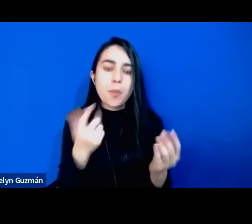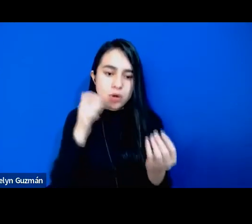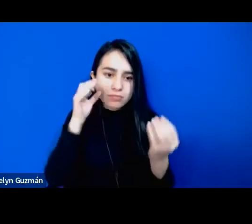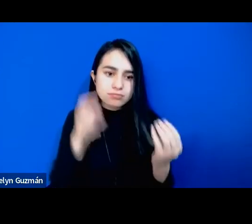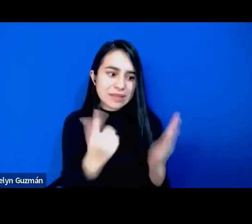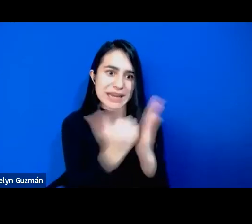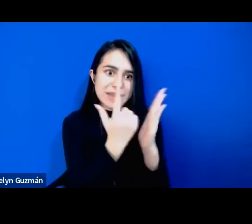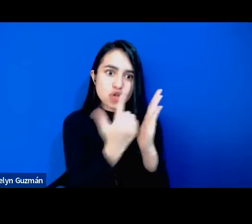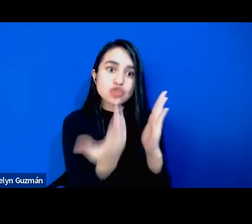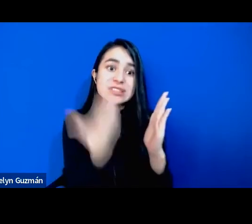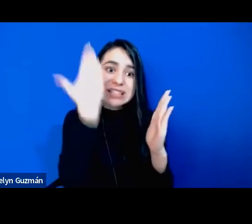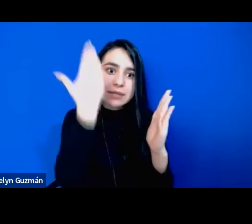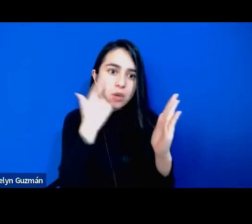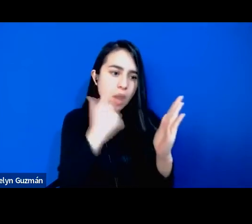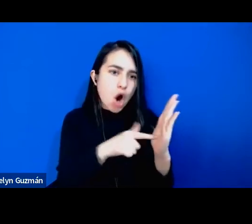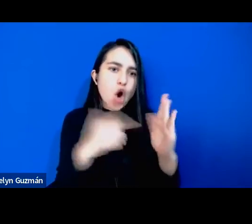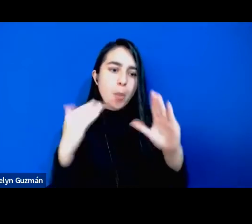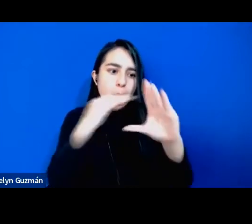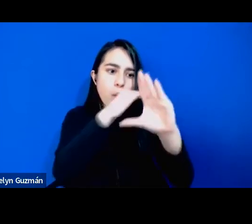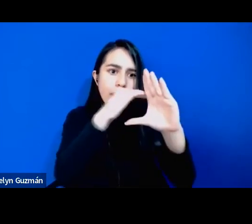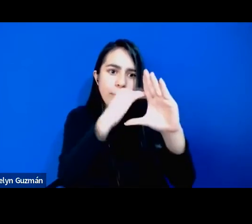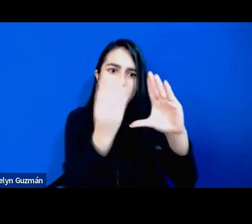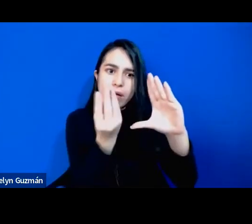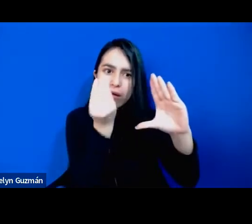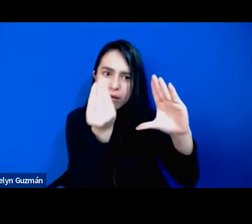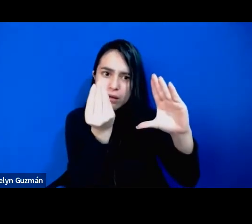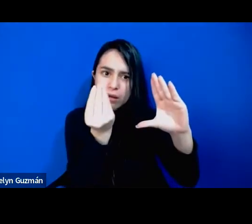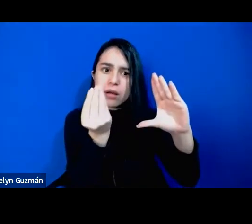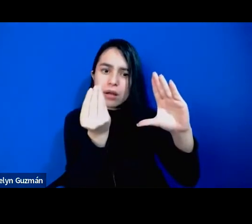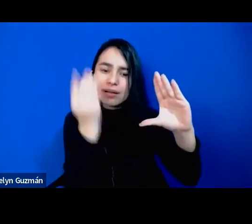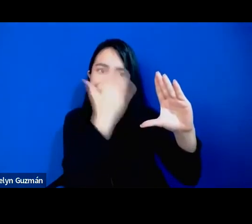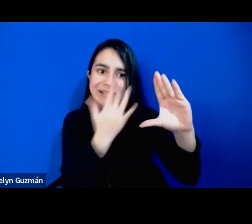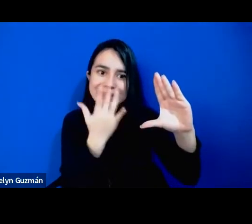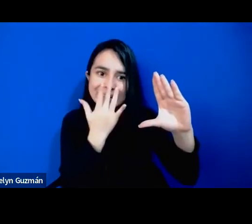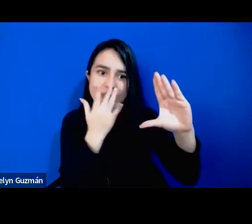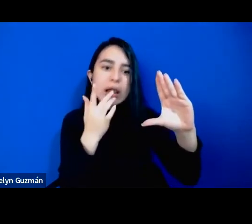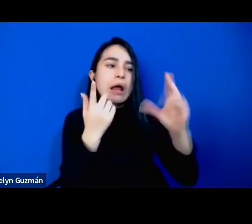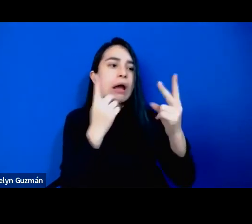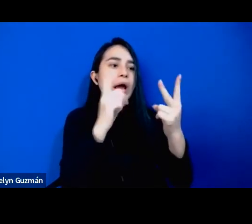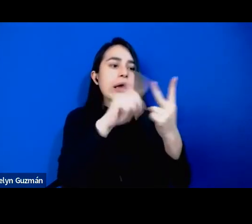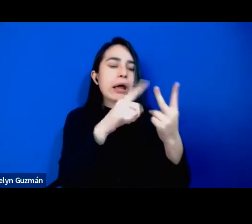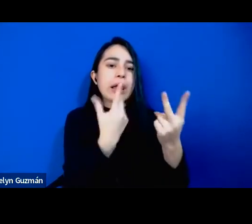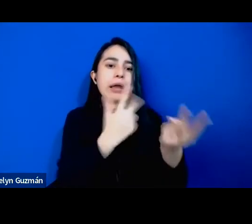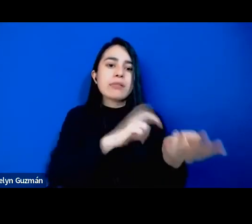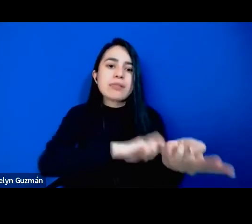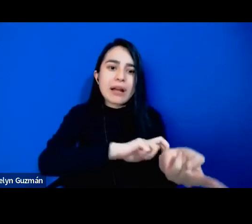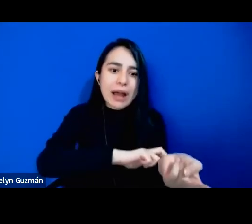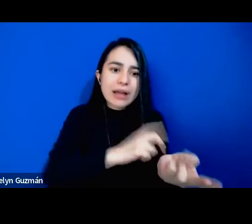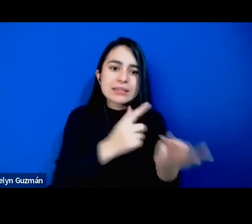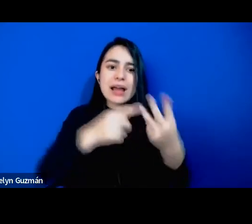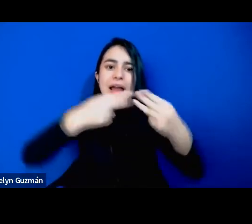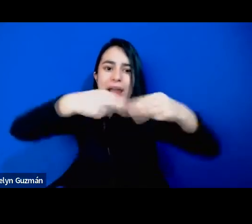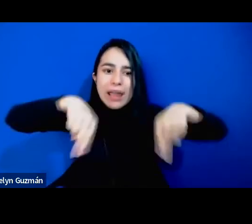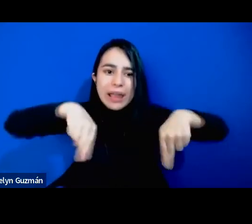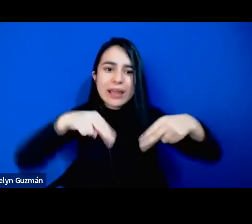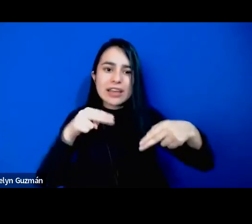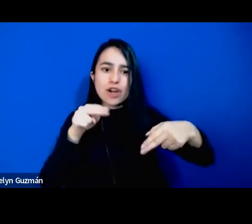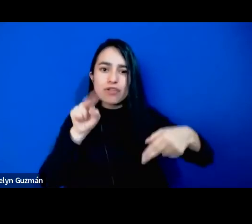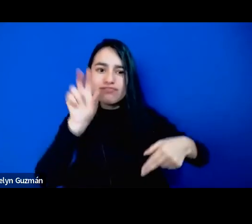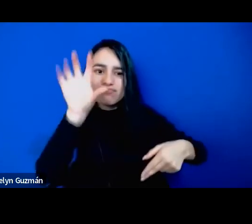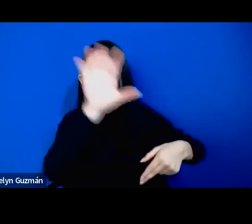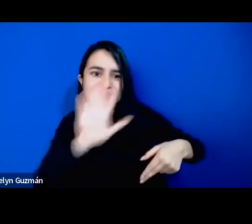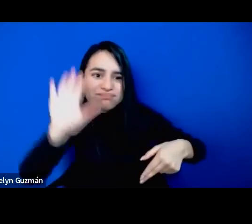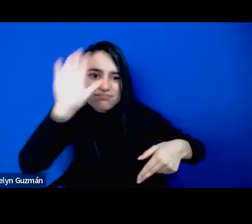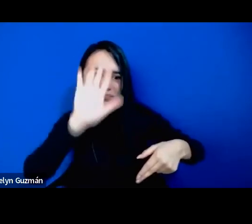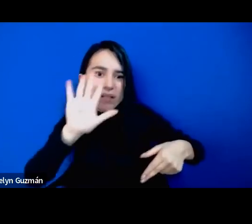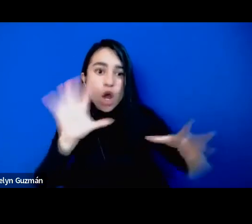la imbricación de las relaciones de poder, de clase, de raza, género, región, etcétera. Y